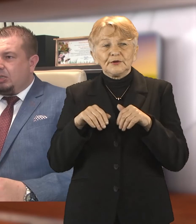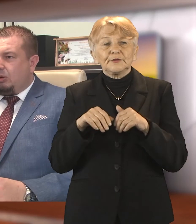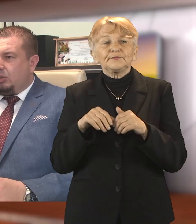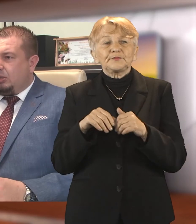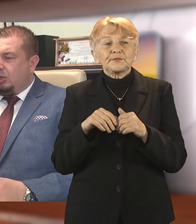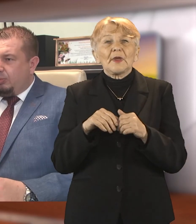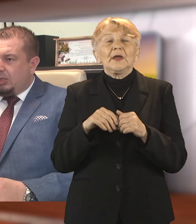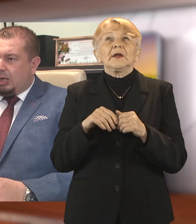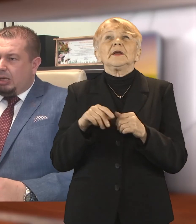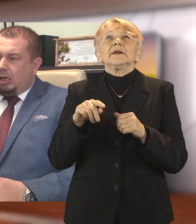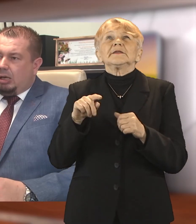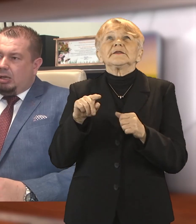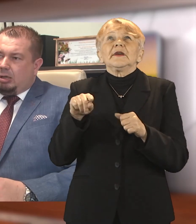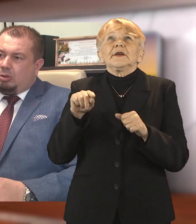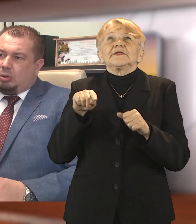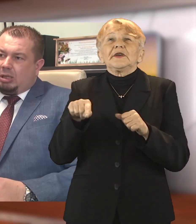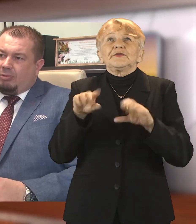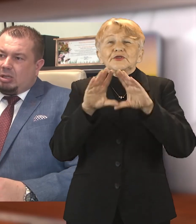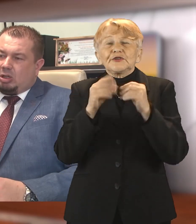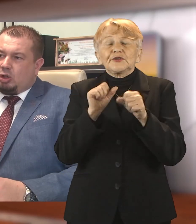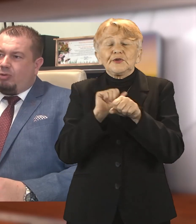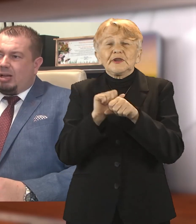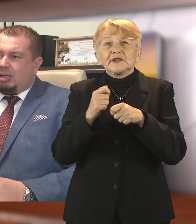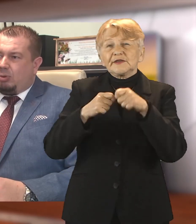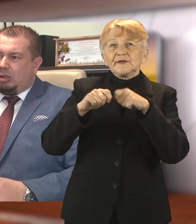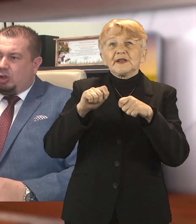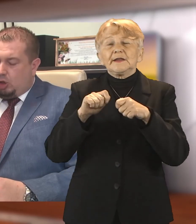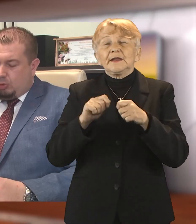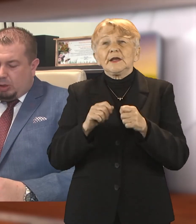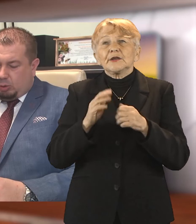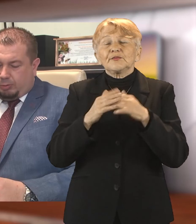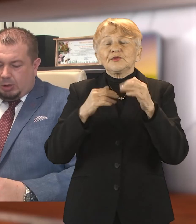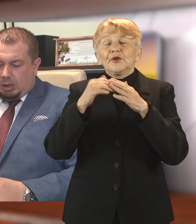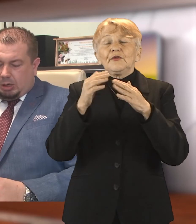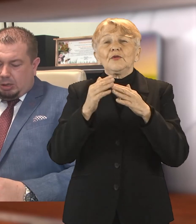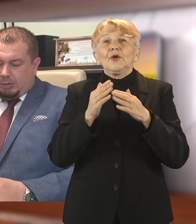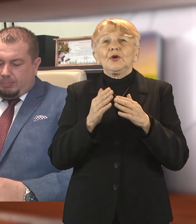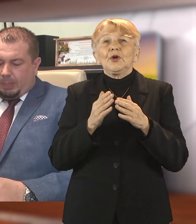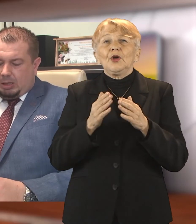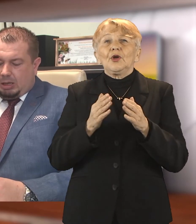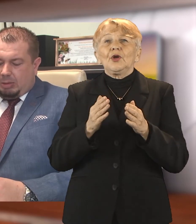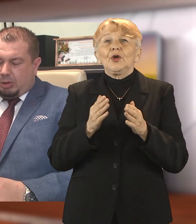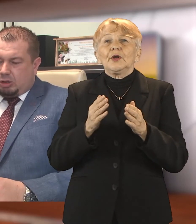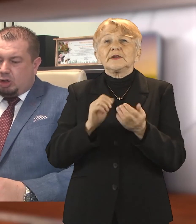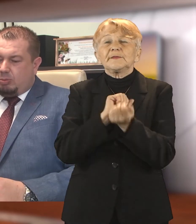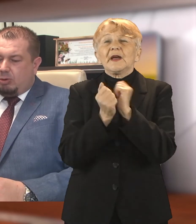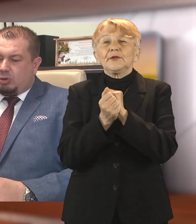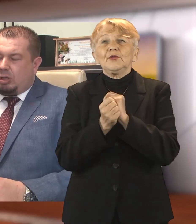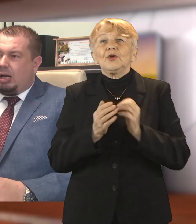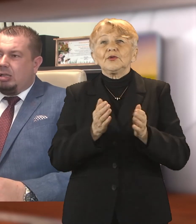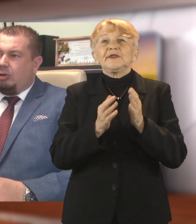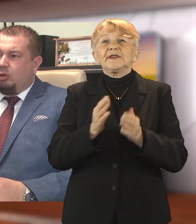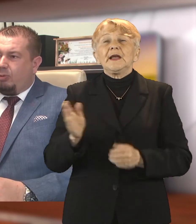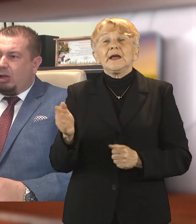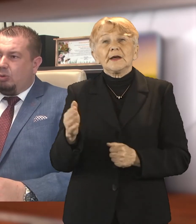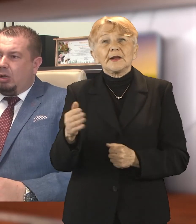inwestycji na ulicy Rybnickiej. Tutaj ta inwestycja szacowana jest na ponad 10 milionów. Na ponad 10 milionów,